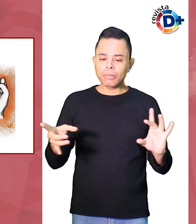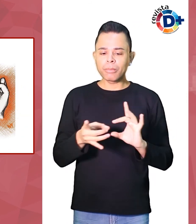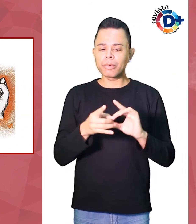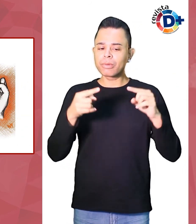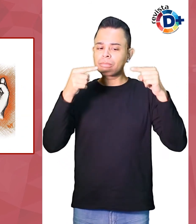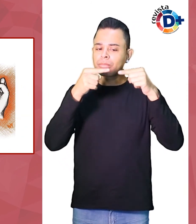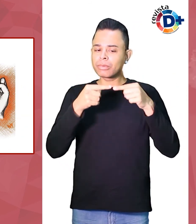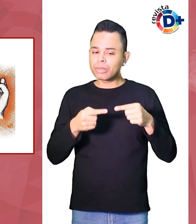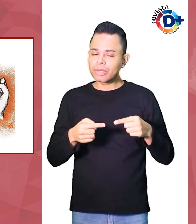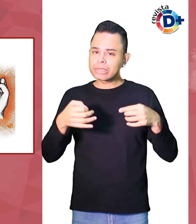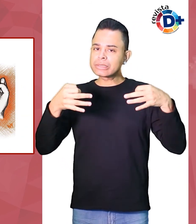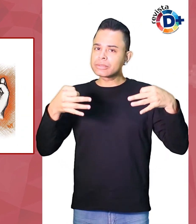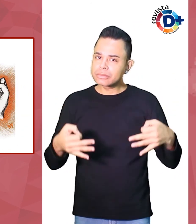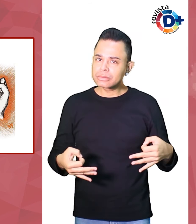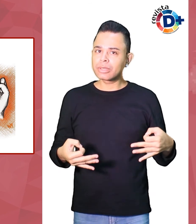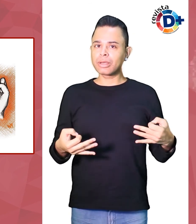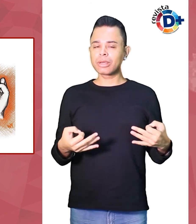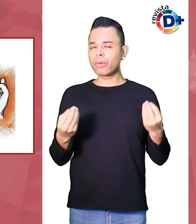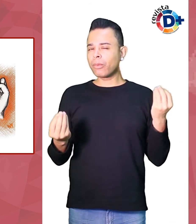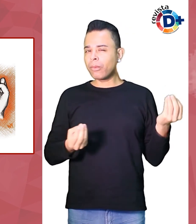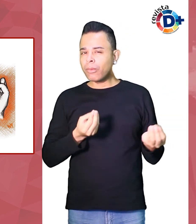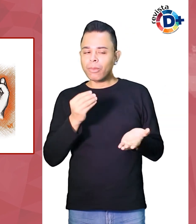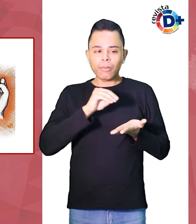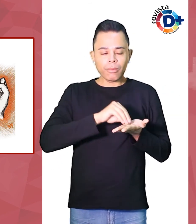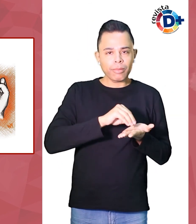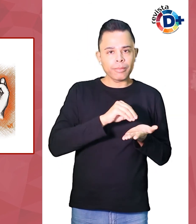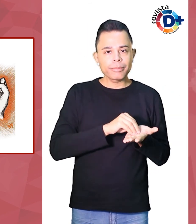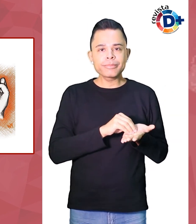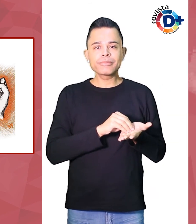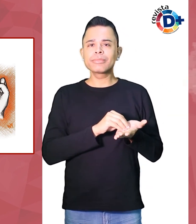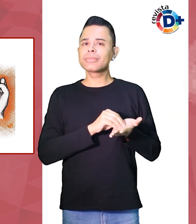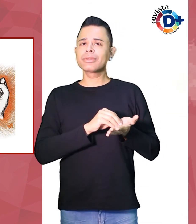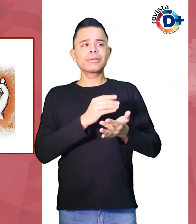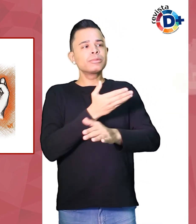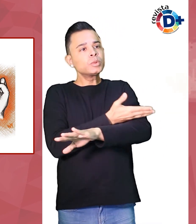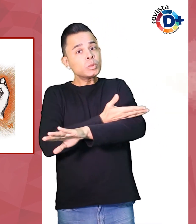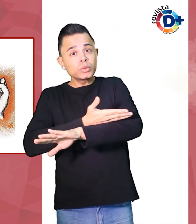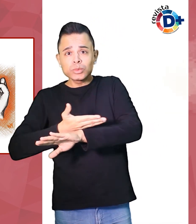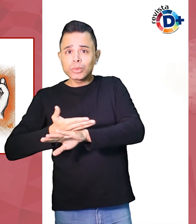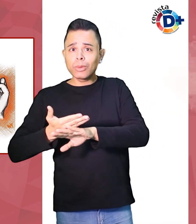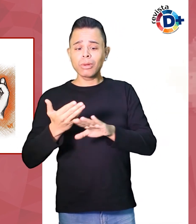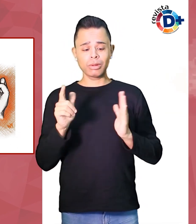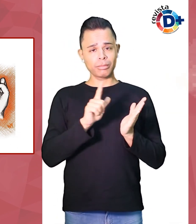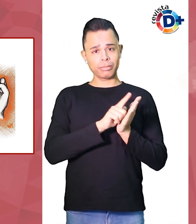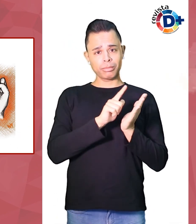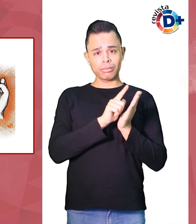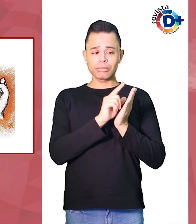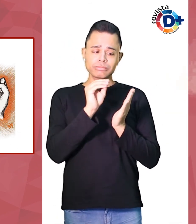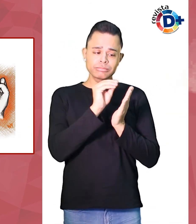Tornar a prática como um objeto de reflexão faz parte da formação contínua do profissional